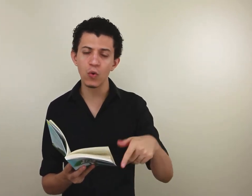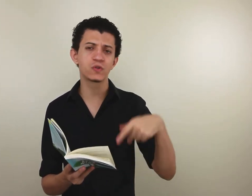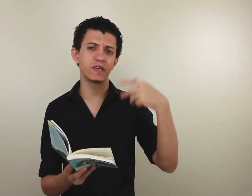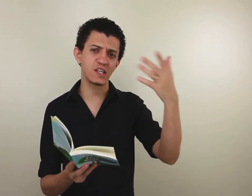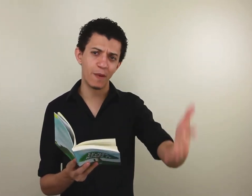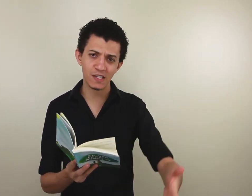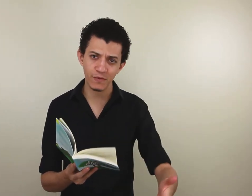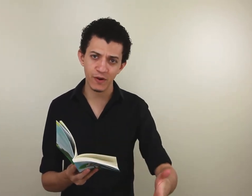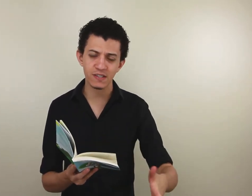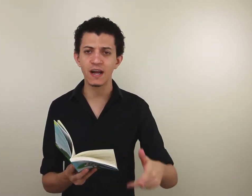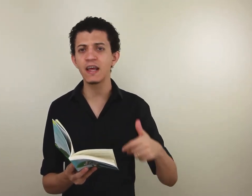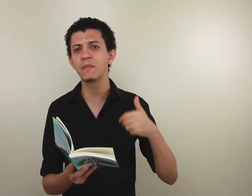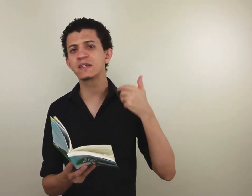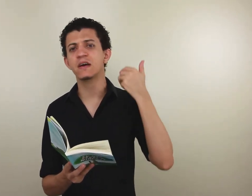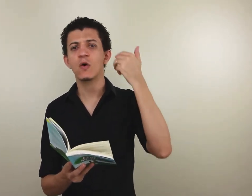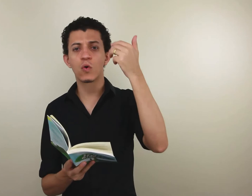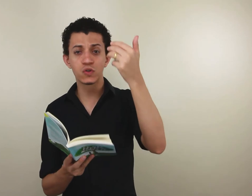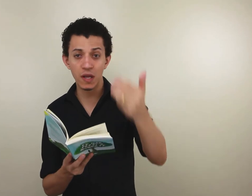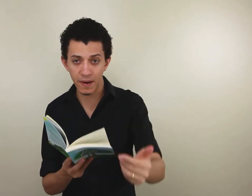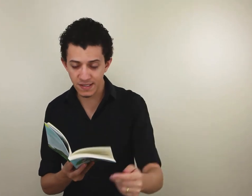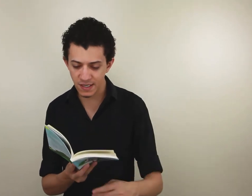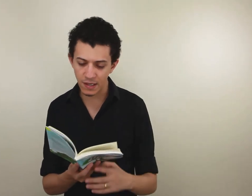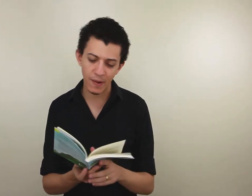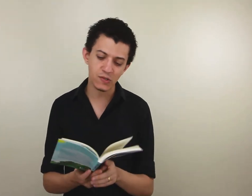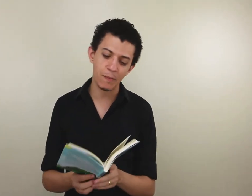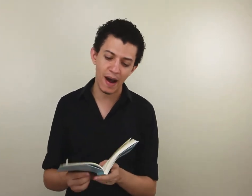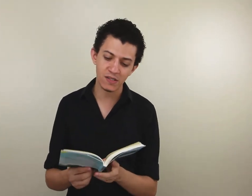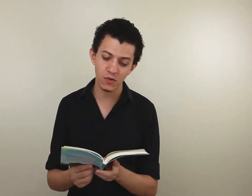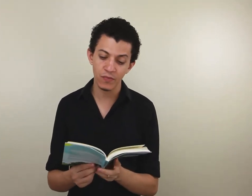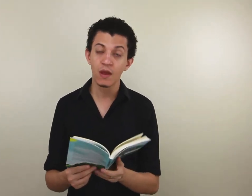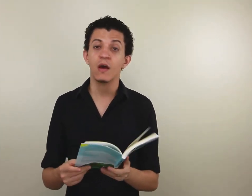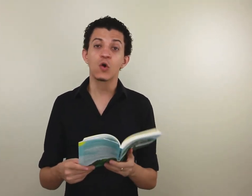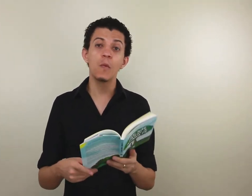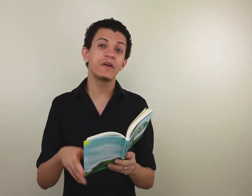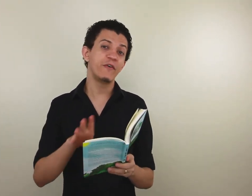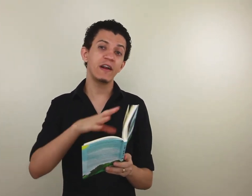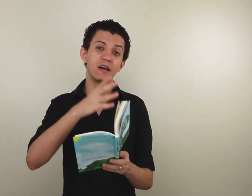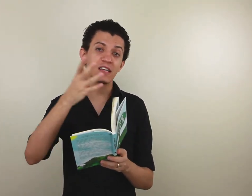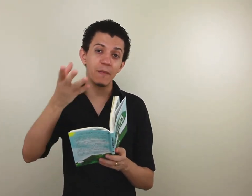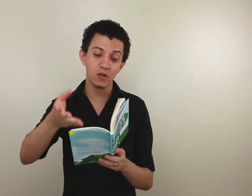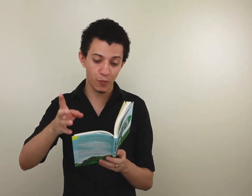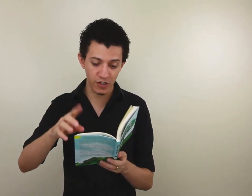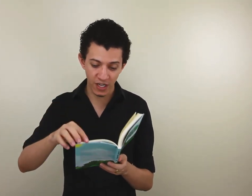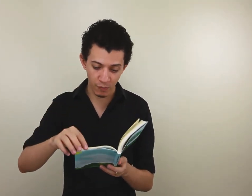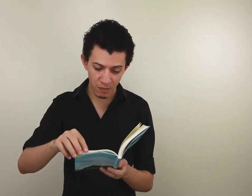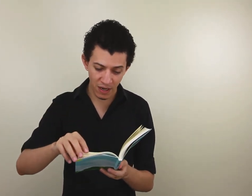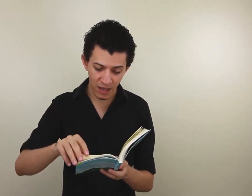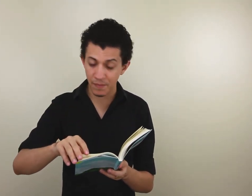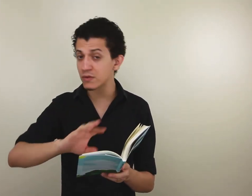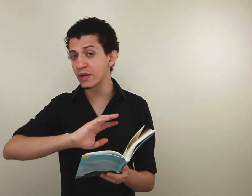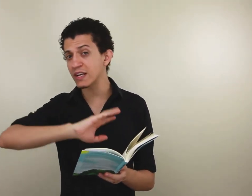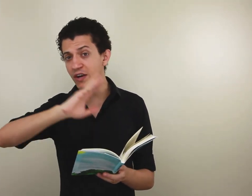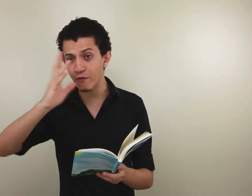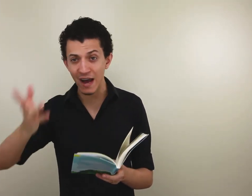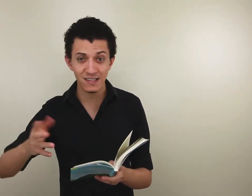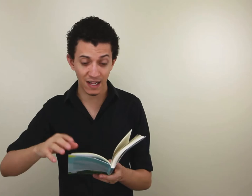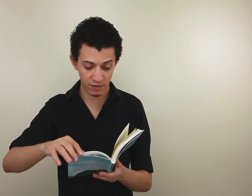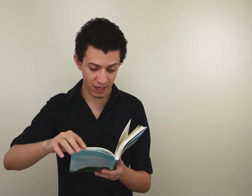curso Sete Passos para Fluência na Libras, curso Libras Escrita Passo a Passo, como que foi o lançamento do projeto Bíblia em Libras, o que é já foi realizado até